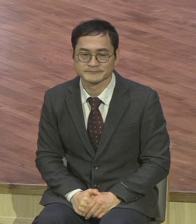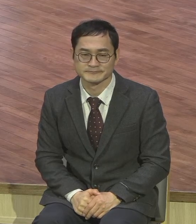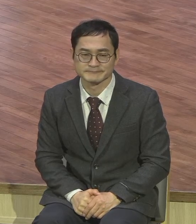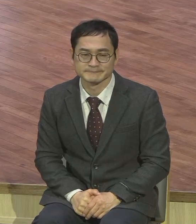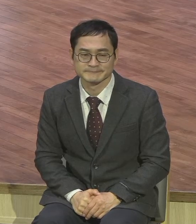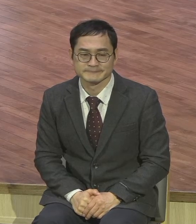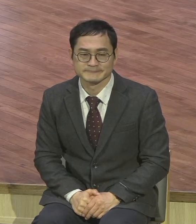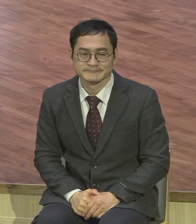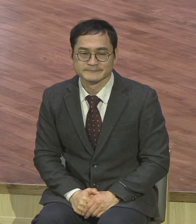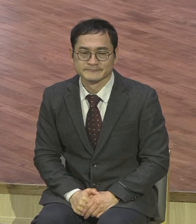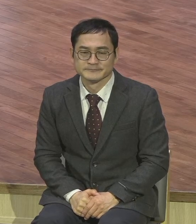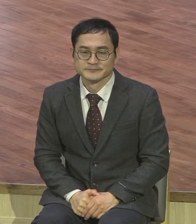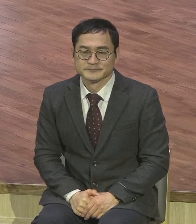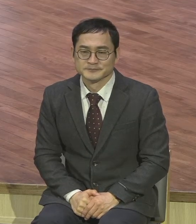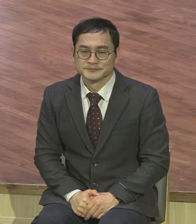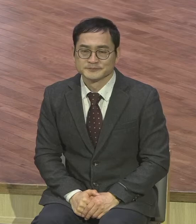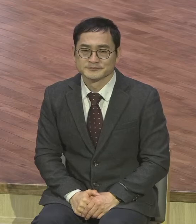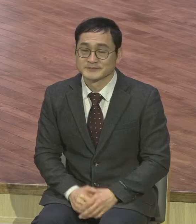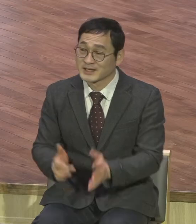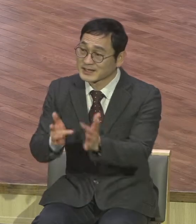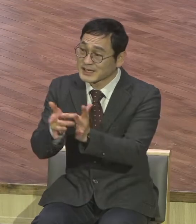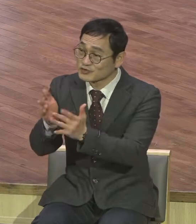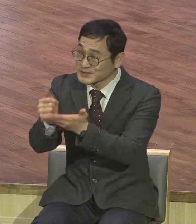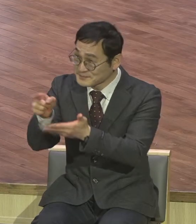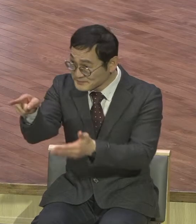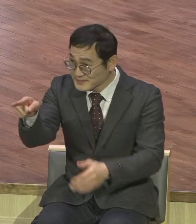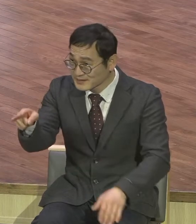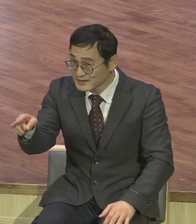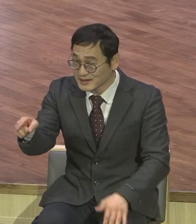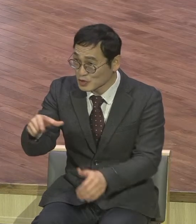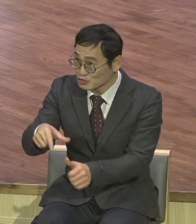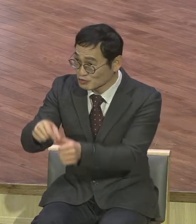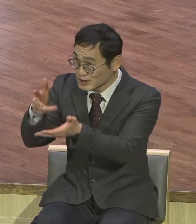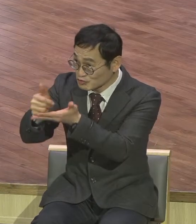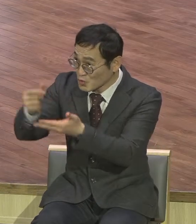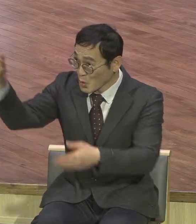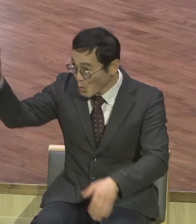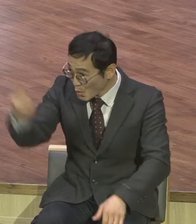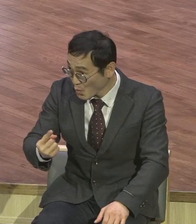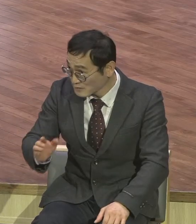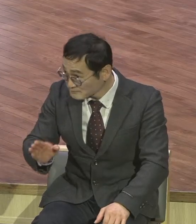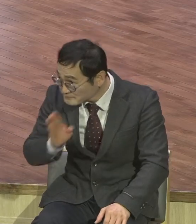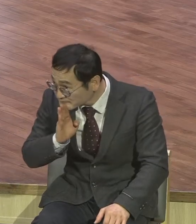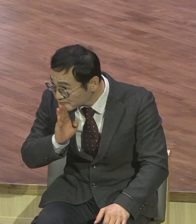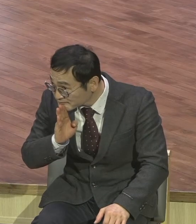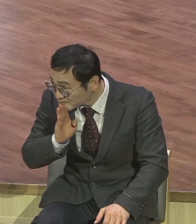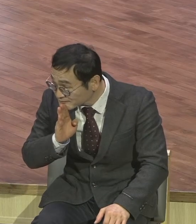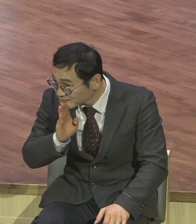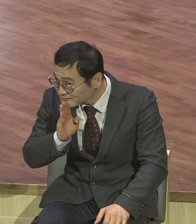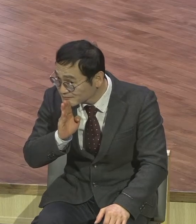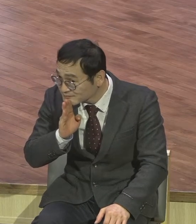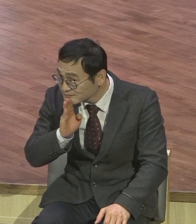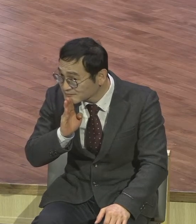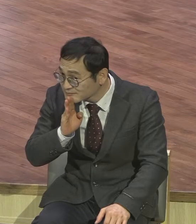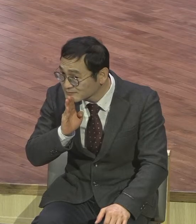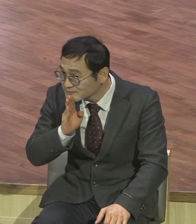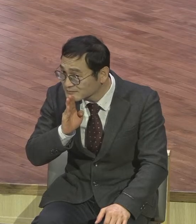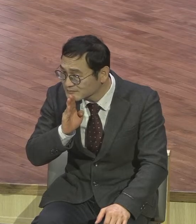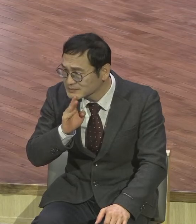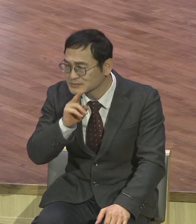예수님 당신 메시야 맞냐라는 신문적 검증이에요. 당신 진짜 메시야